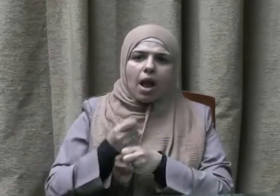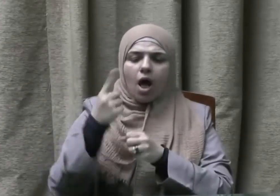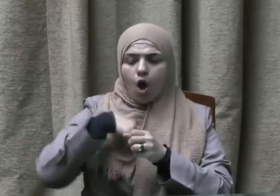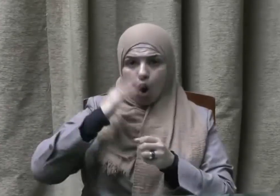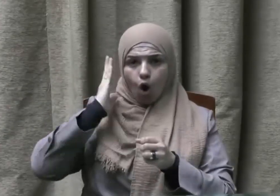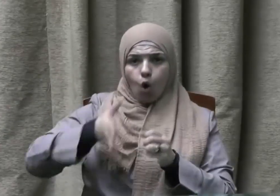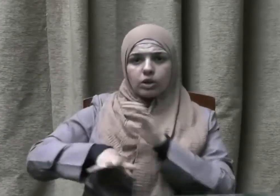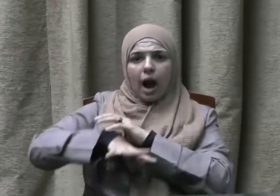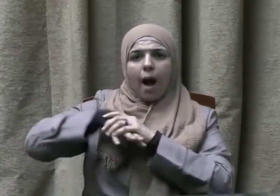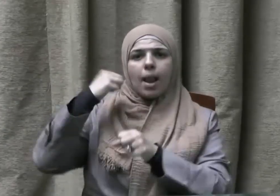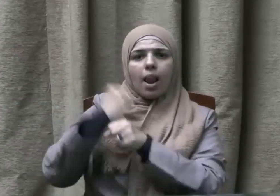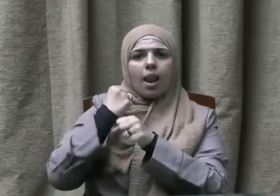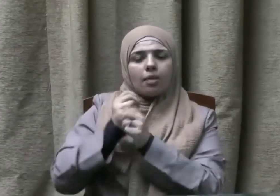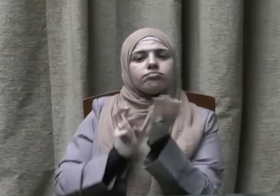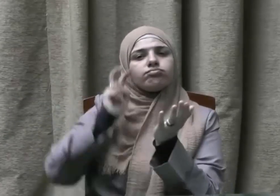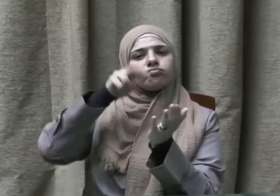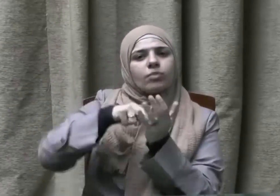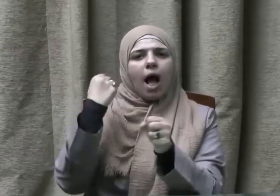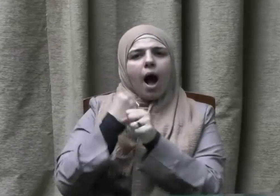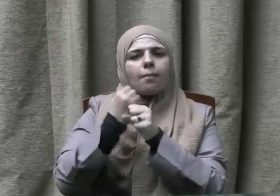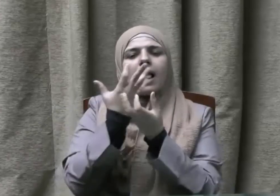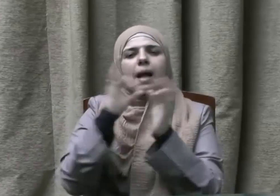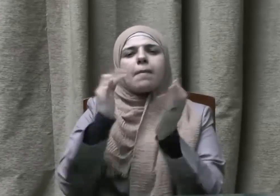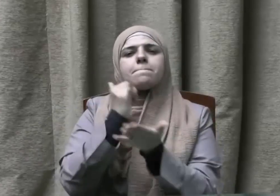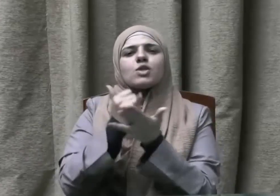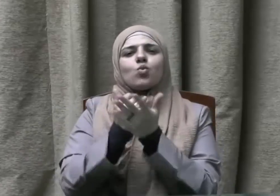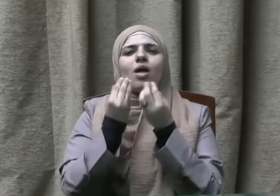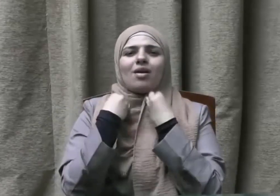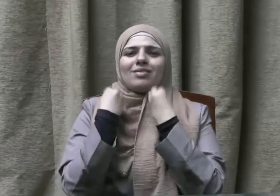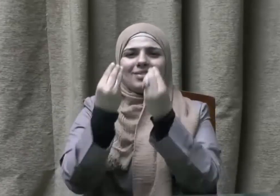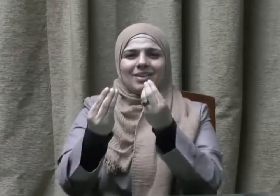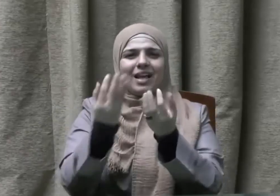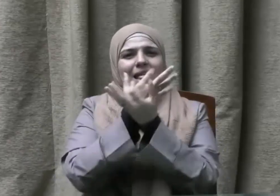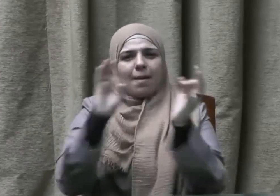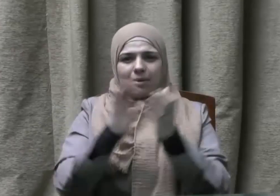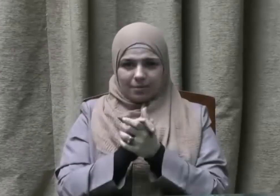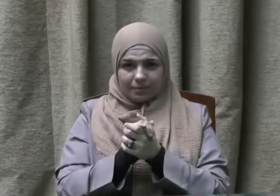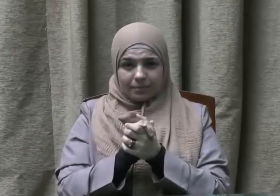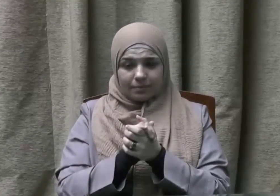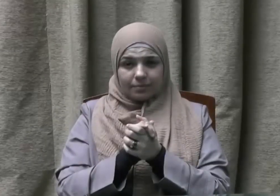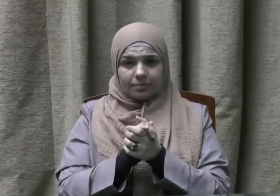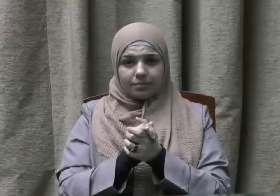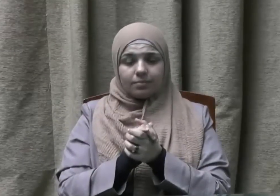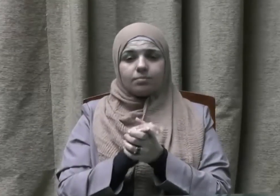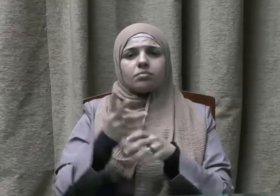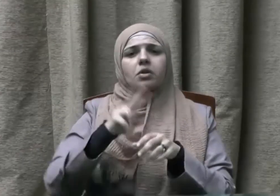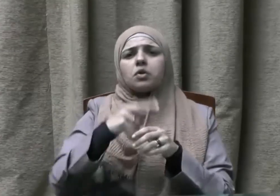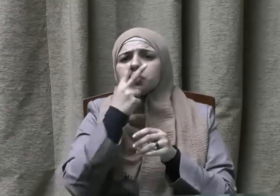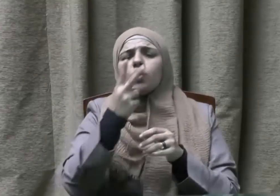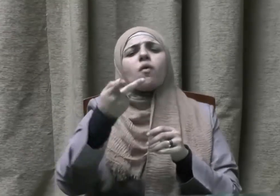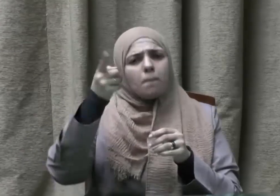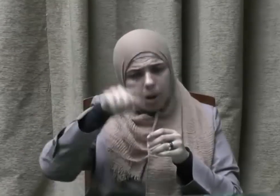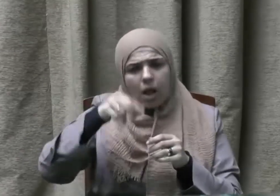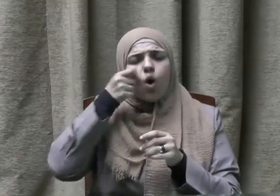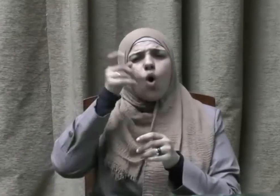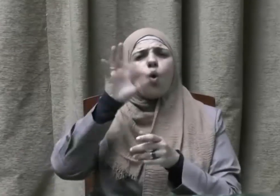الكفاءة والكفاية والخبرة والأمانة والقدرة على القيام بمهام تلك